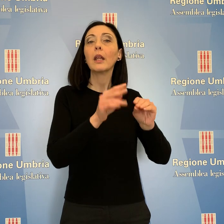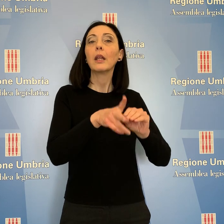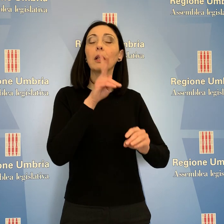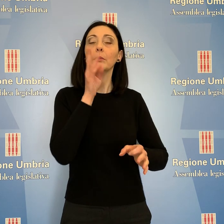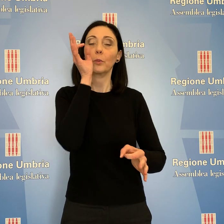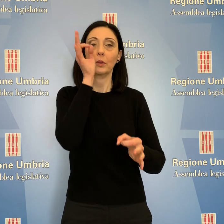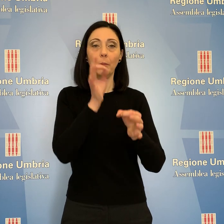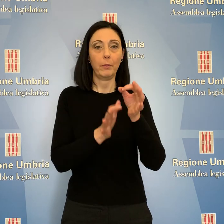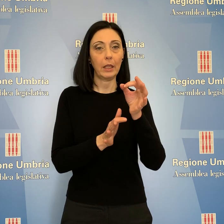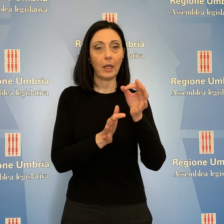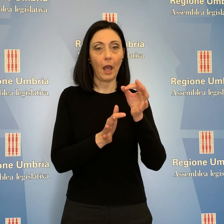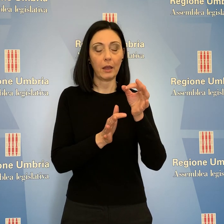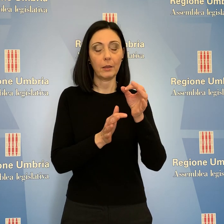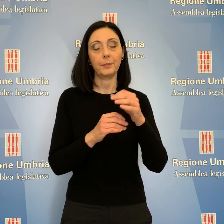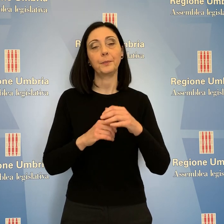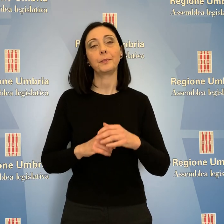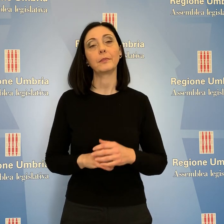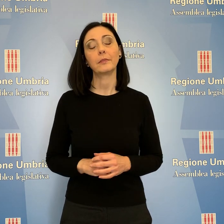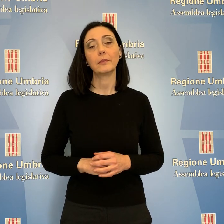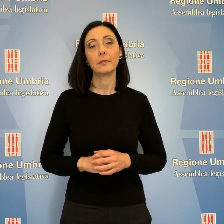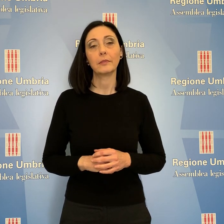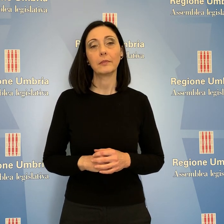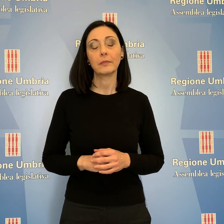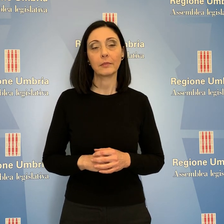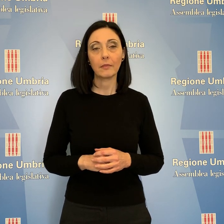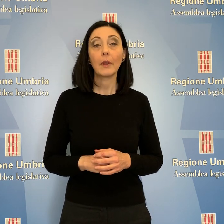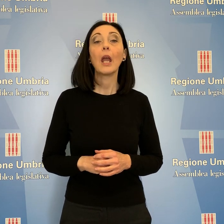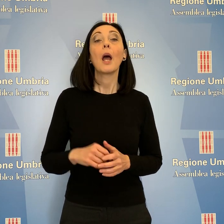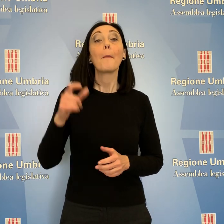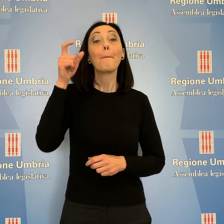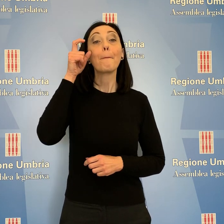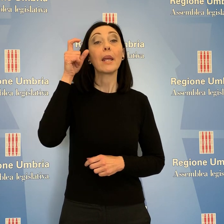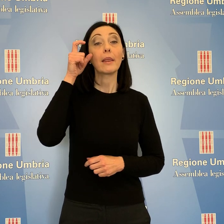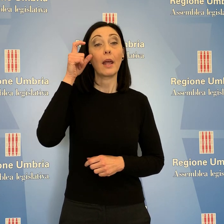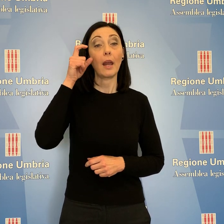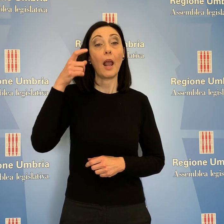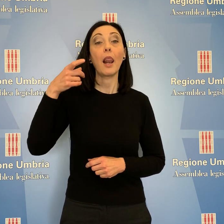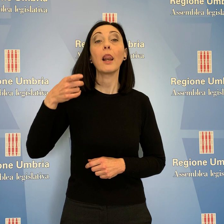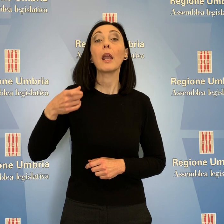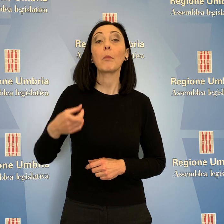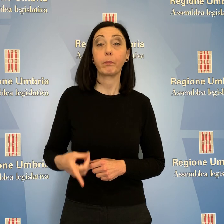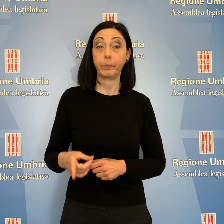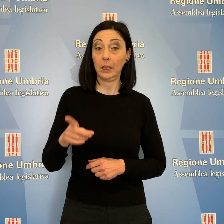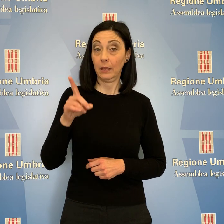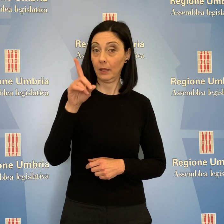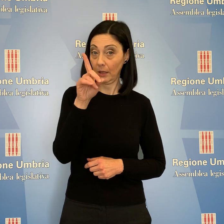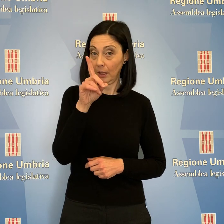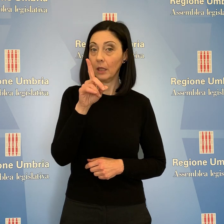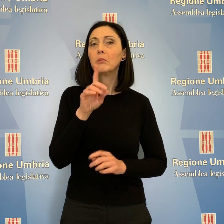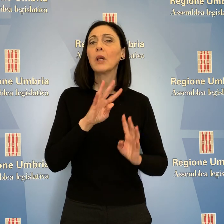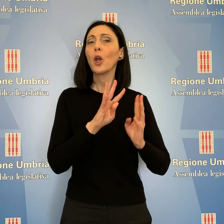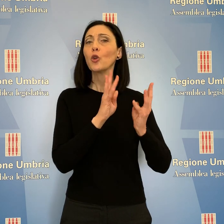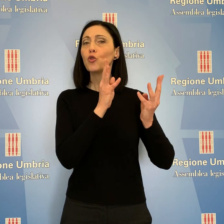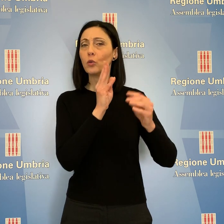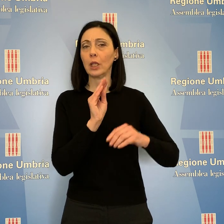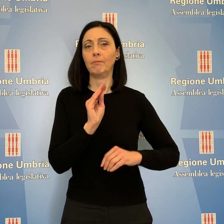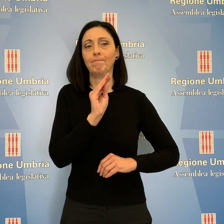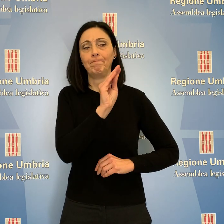alle interrogazioni e risposte immediata a question time. Michele Bettarelli del Partito Democratico ha interrogato la Giunta regionale